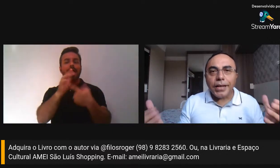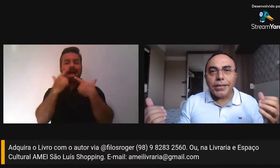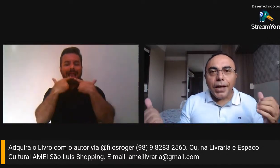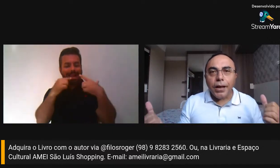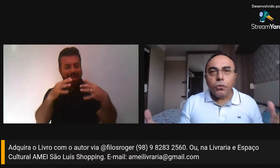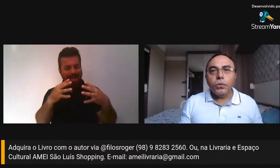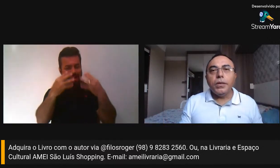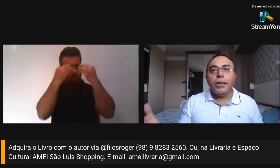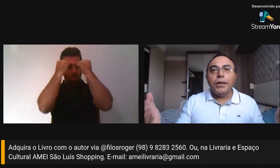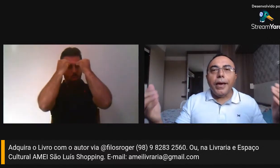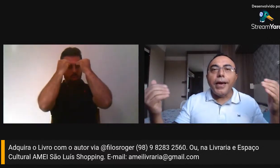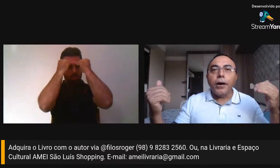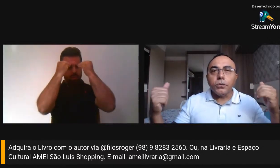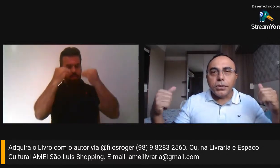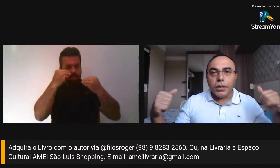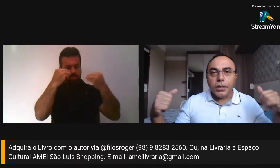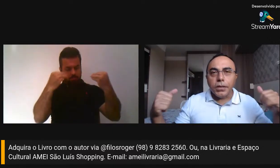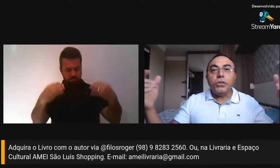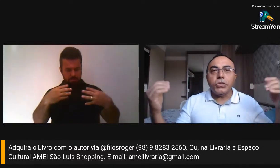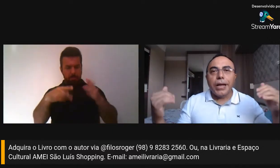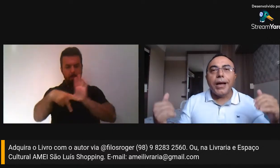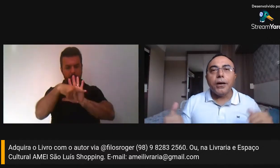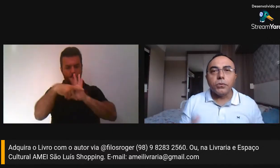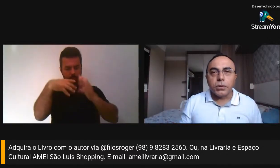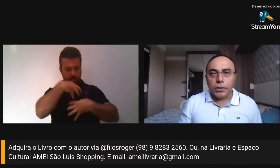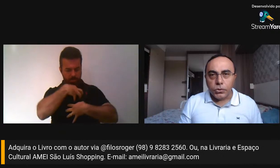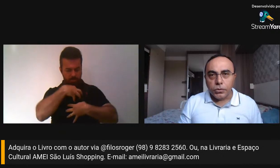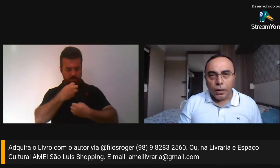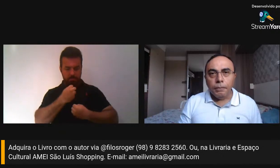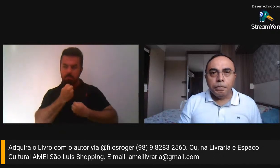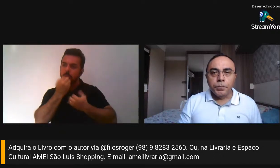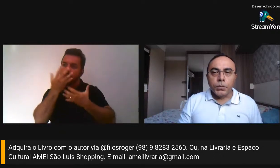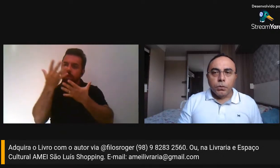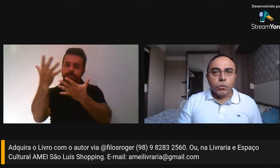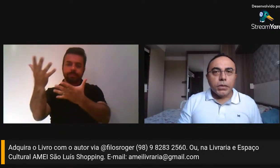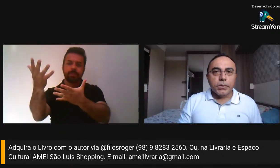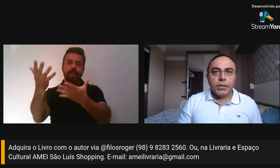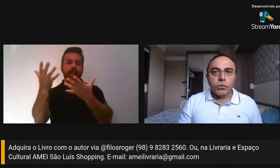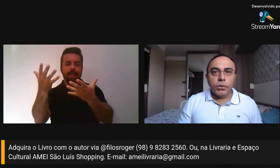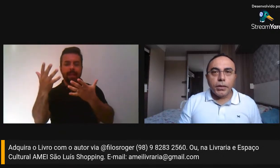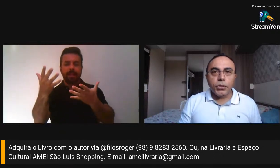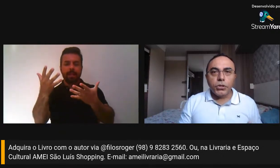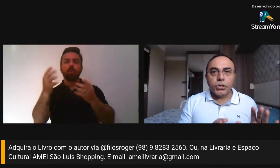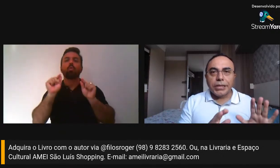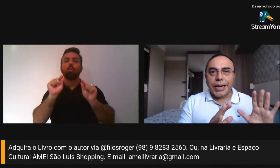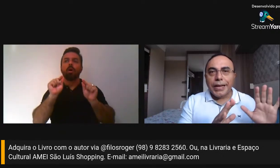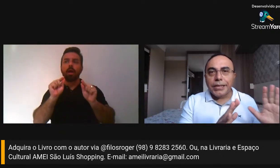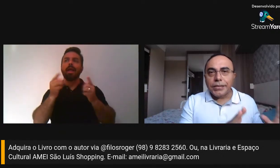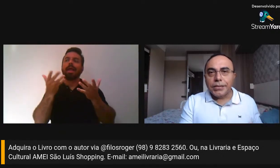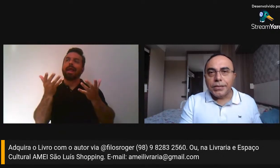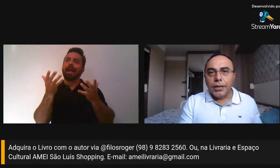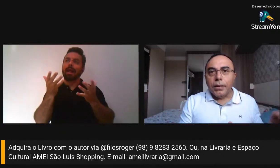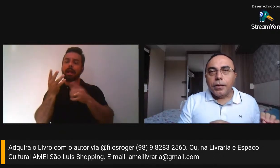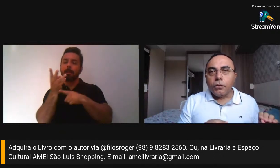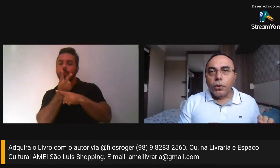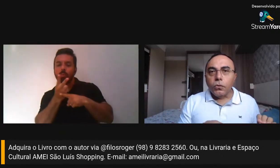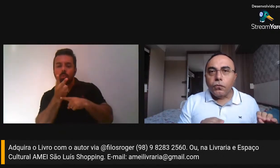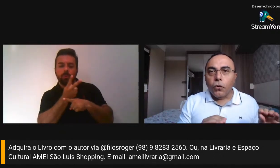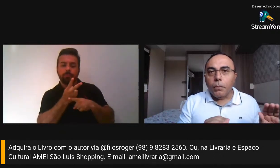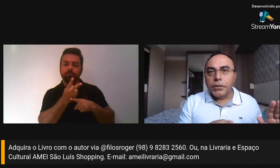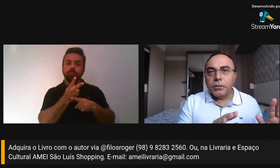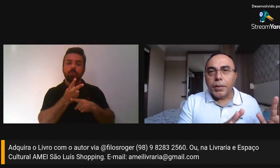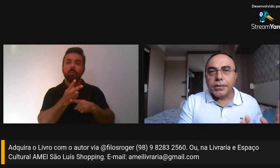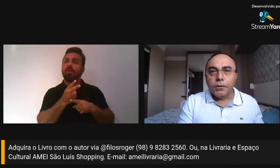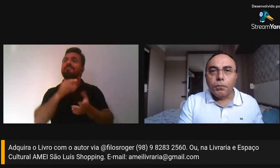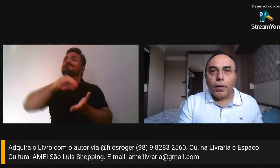resgatar o que é ausente ou o que está ausente. Muitas vezes o que a gente traz enquanto